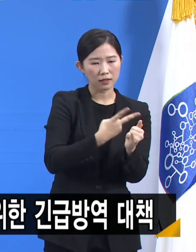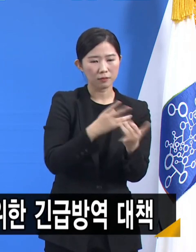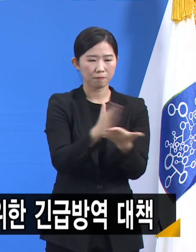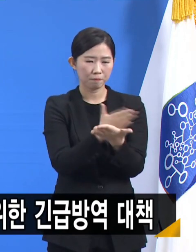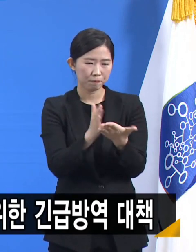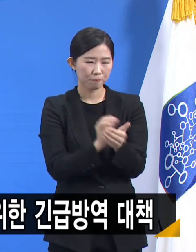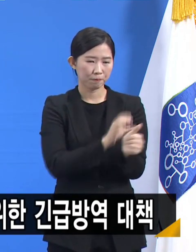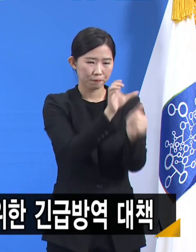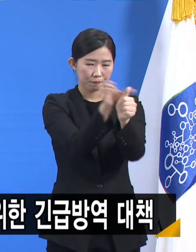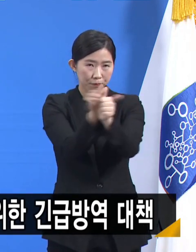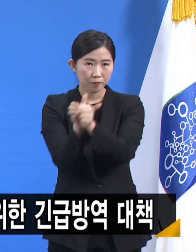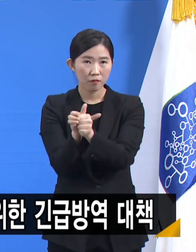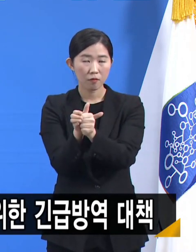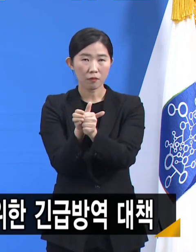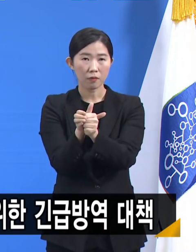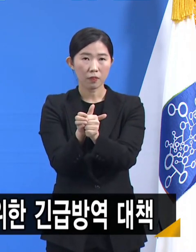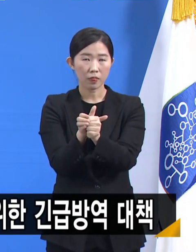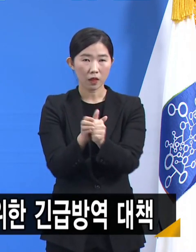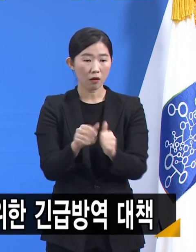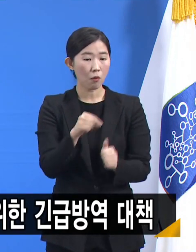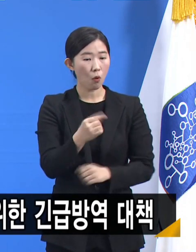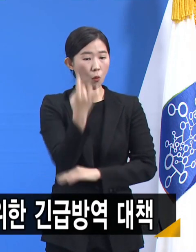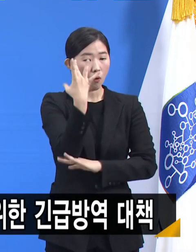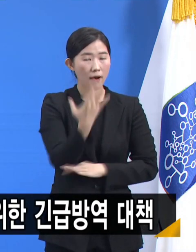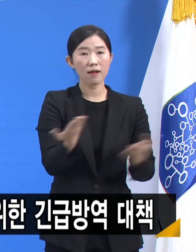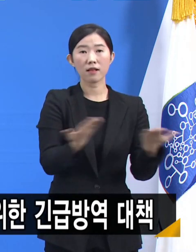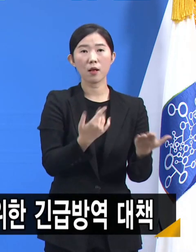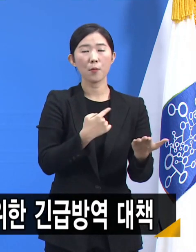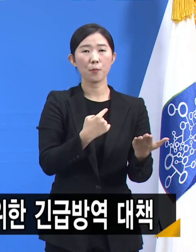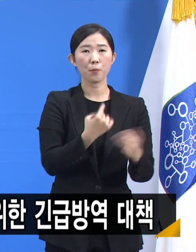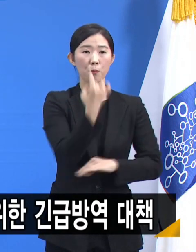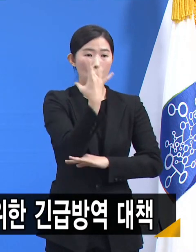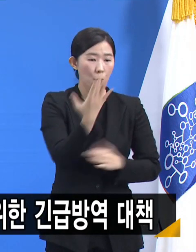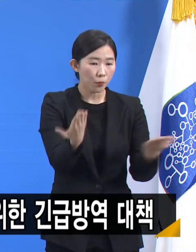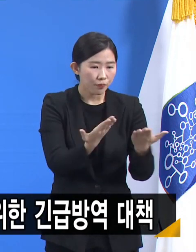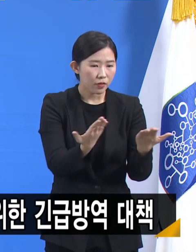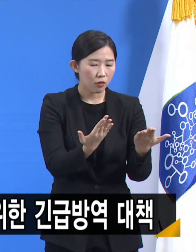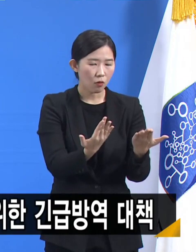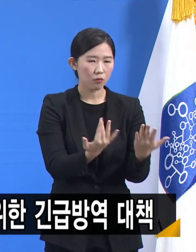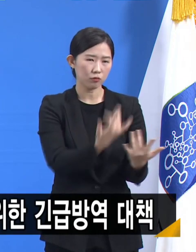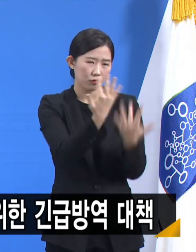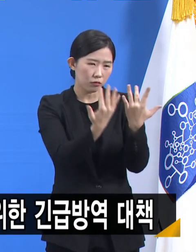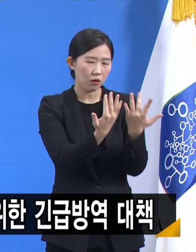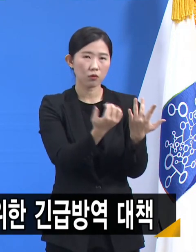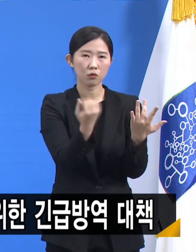소방구급행정도 차질없이 수행될 수 있도록 만전을 기하겠습니다.